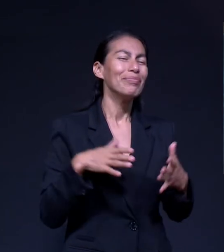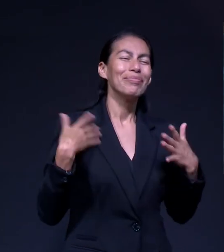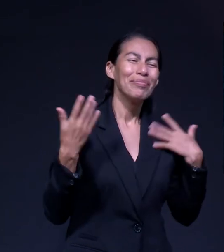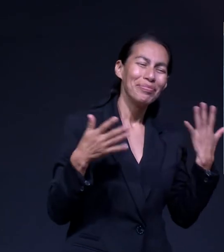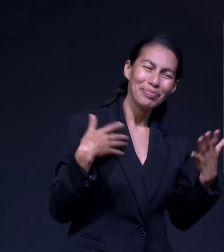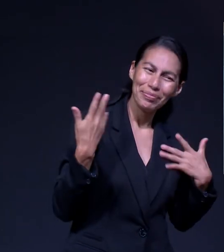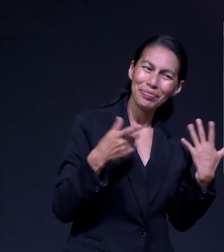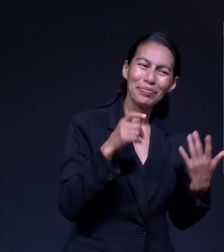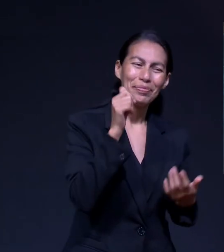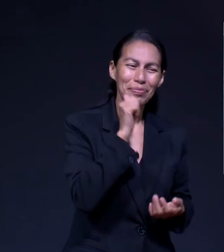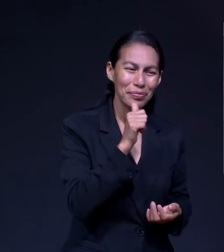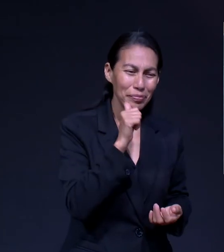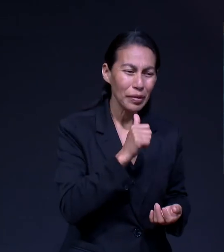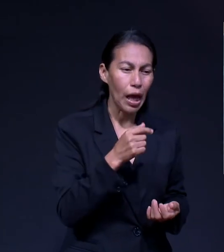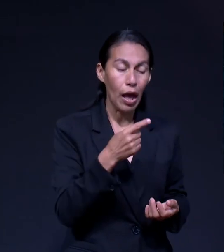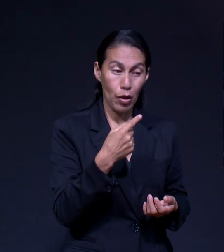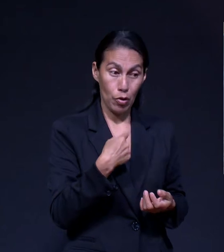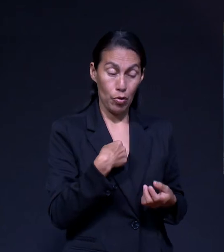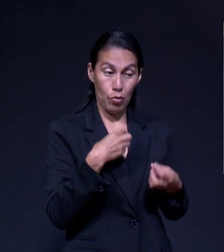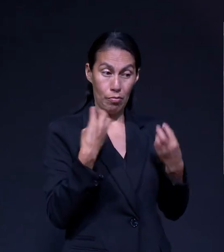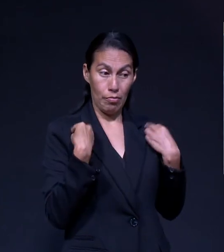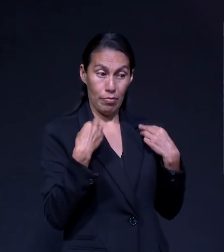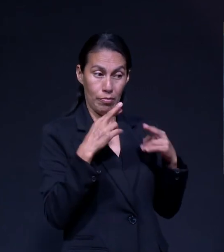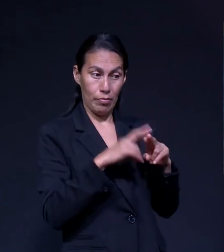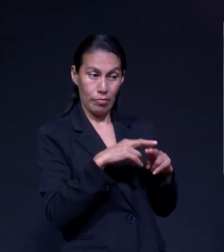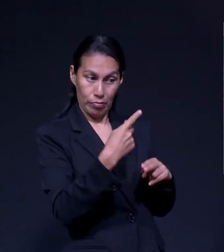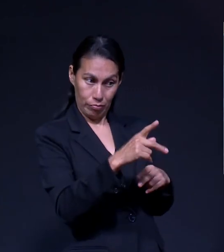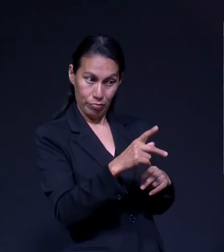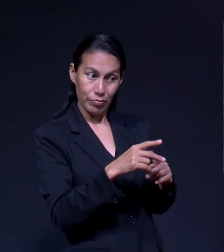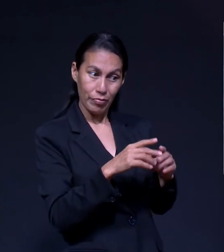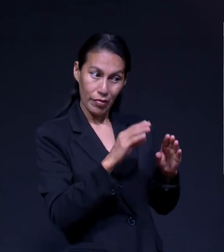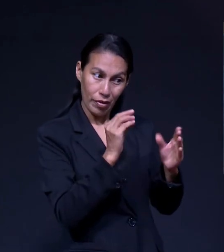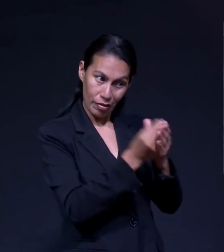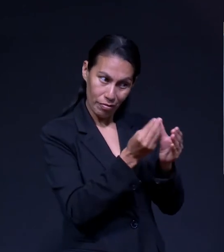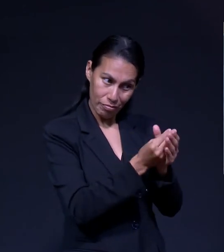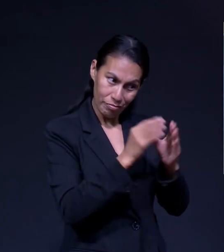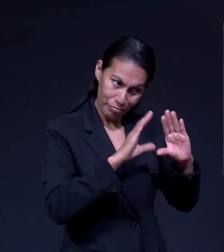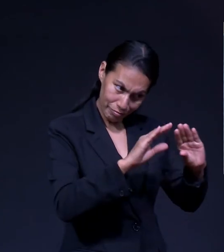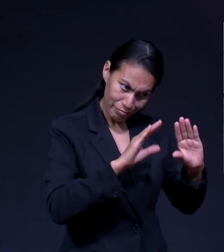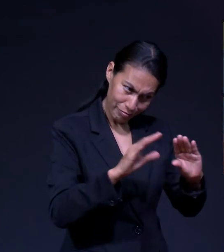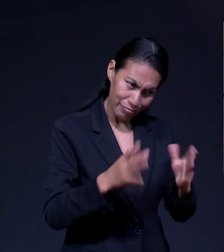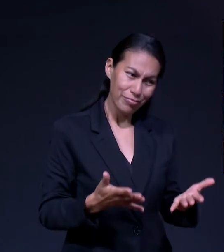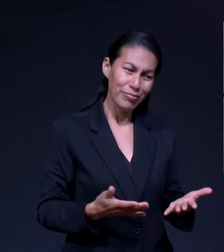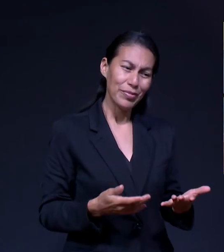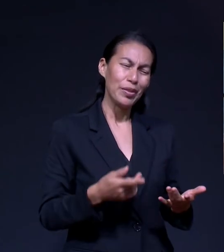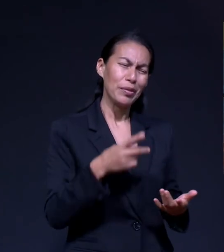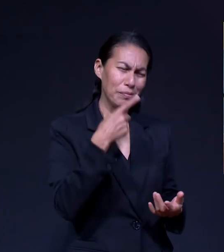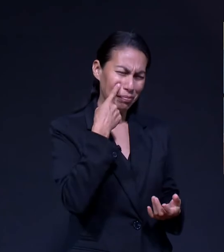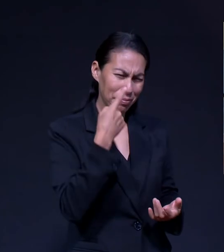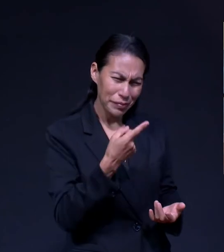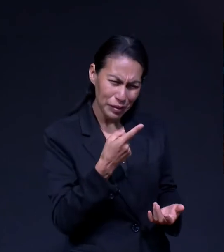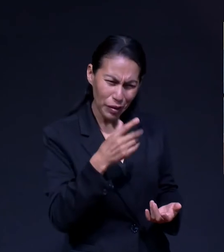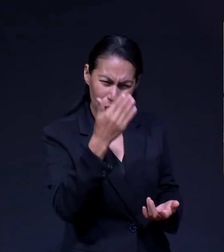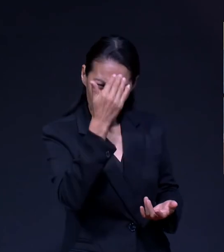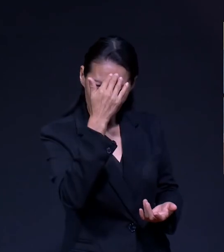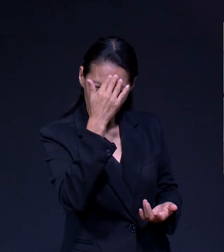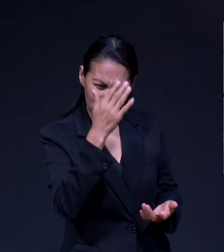Como te he dado clases, he llegado a conocerte un poco mejor Mariela, cuéntanos,